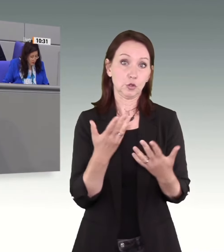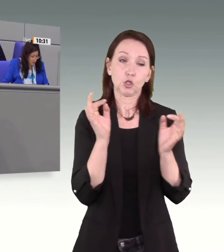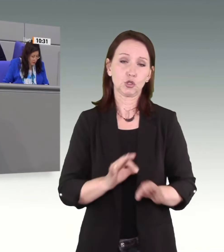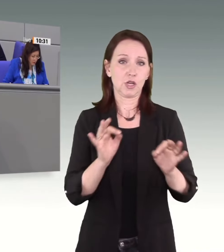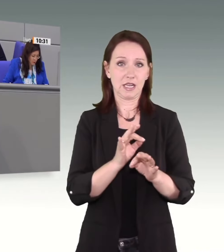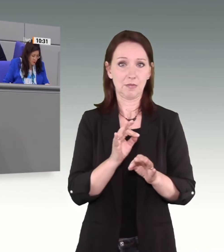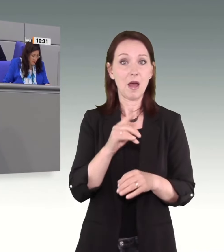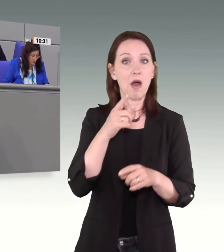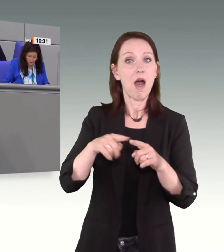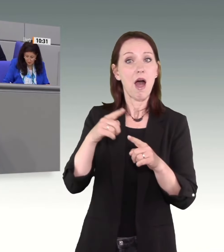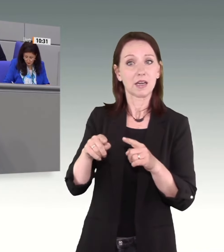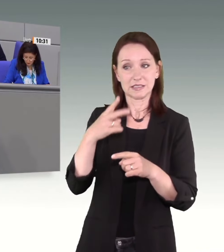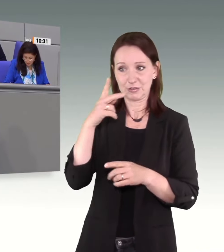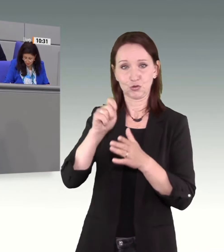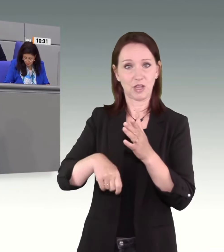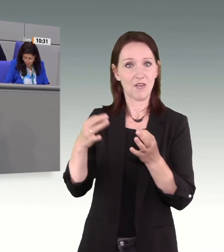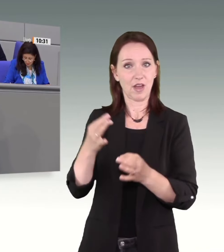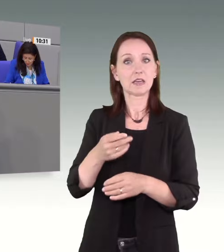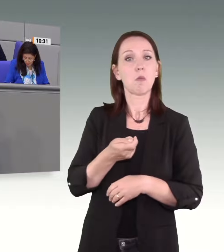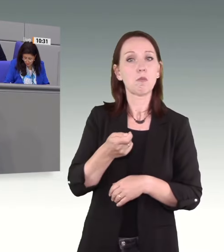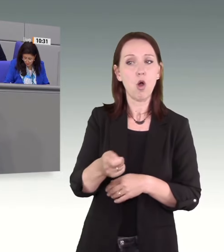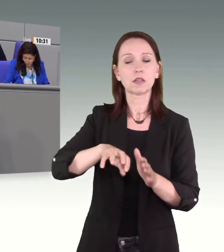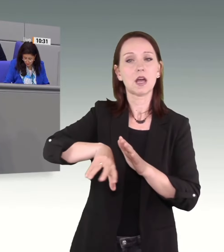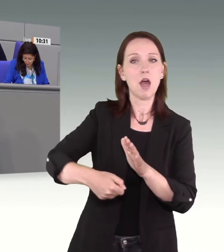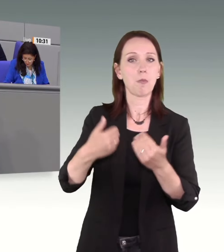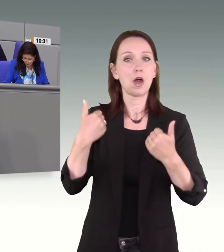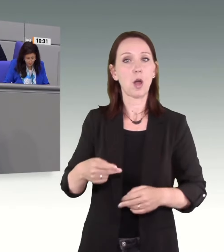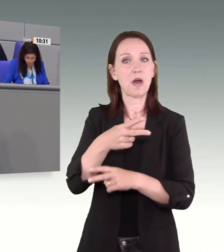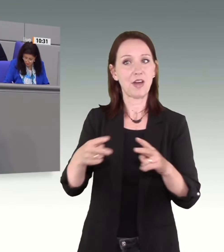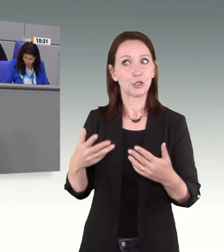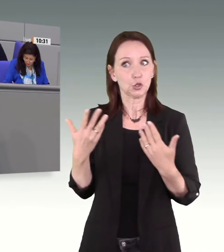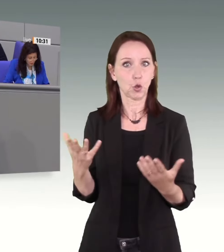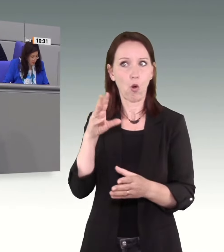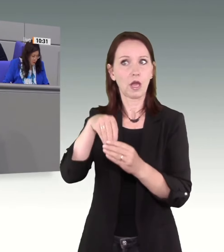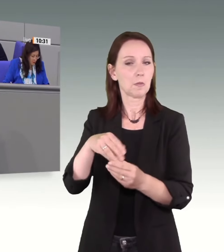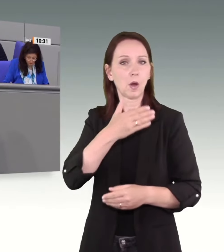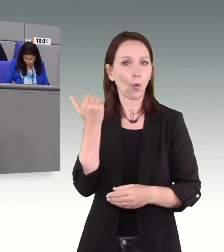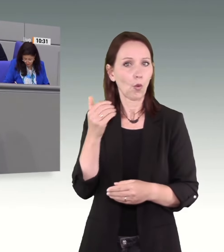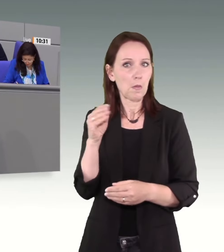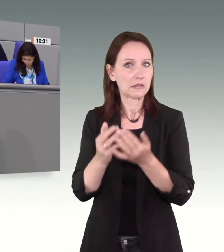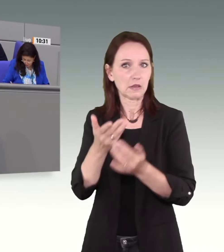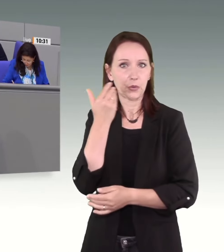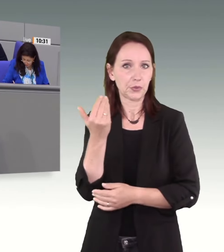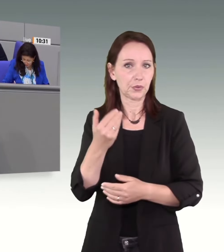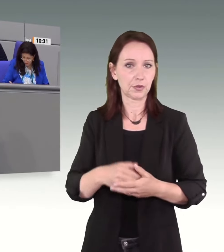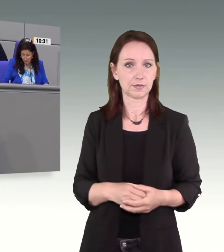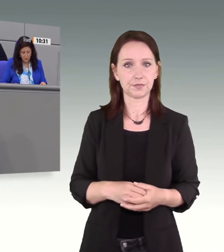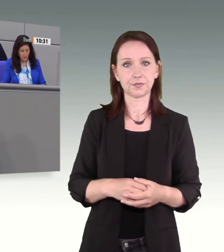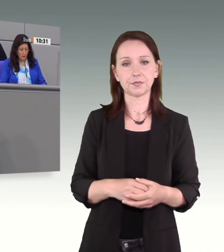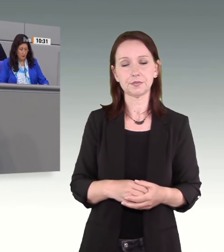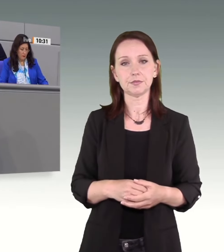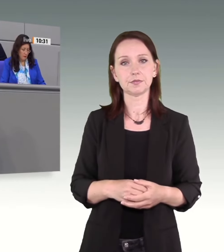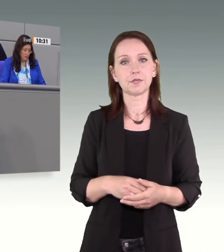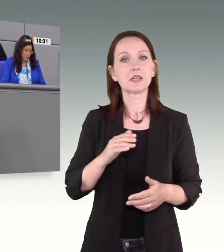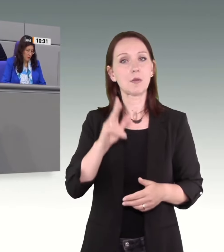Körperverletzung jedoch bisher eben gerade keine Berücksichtigung. Meine Damen und Herren, drittens. Ebenfalls zum Schutze von Frauen